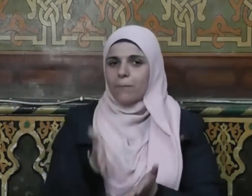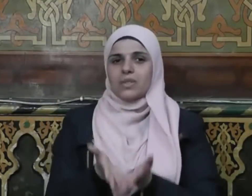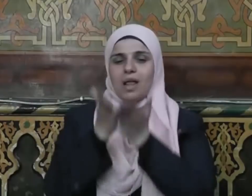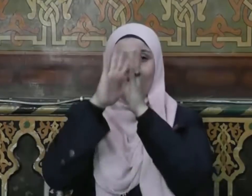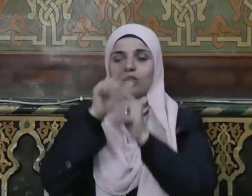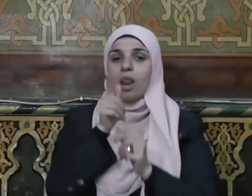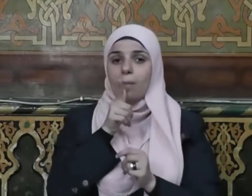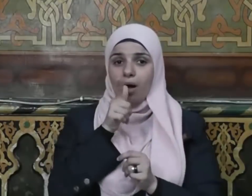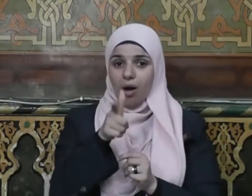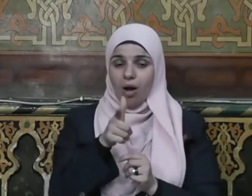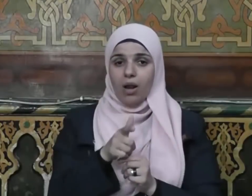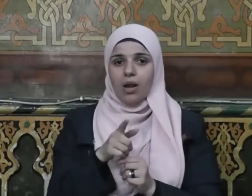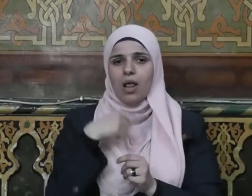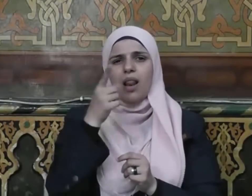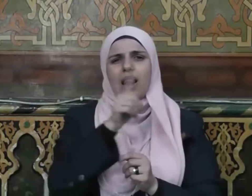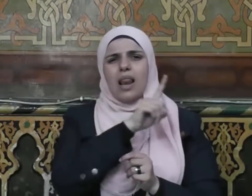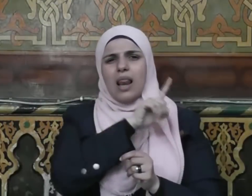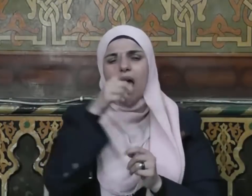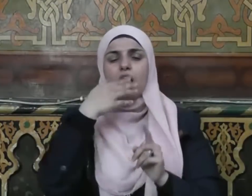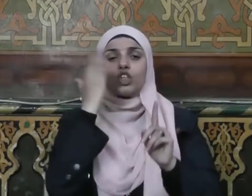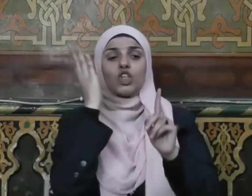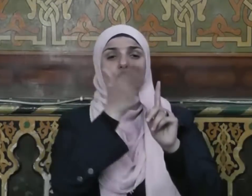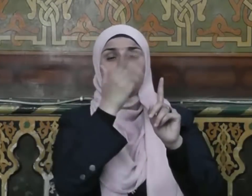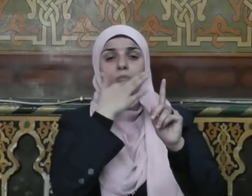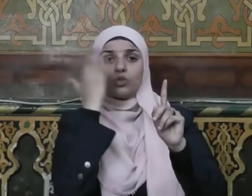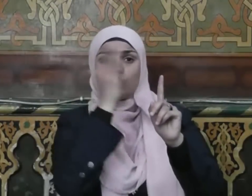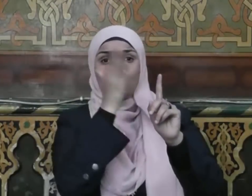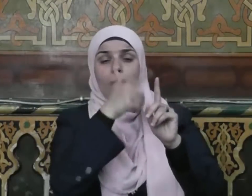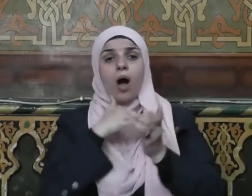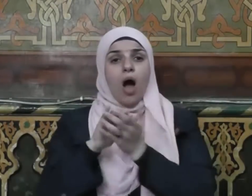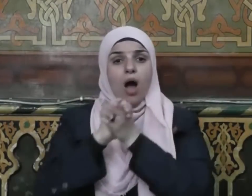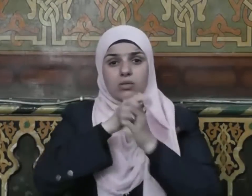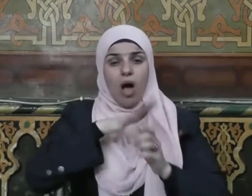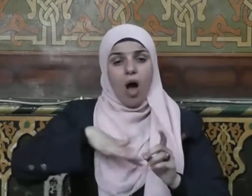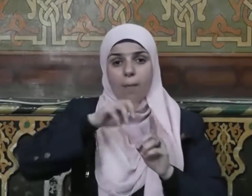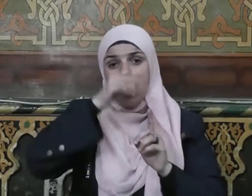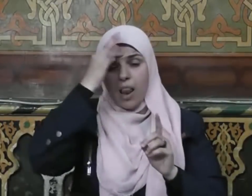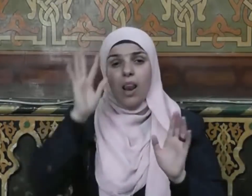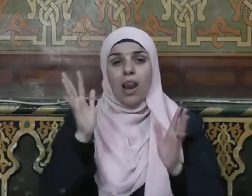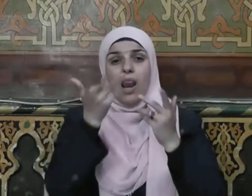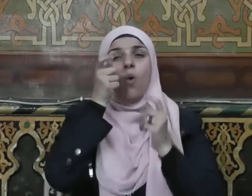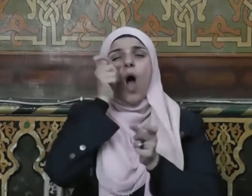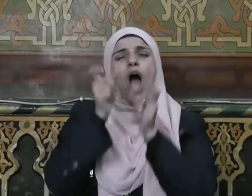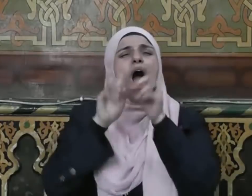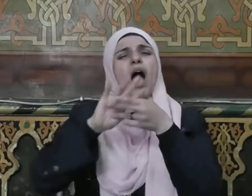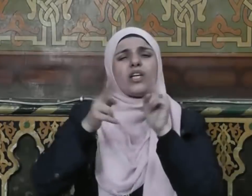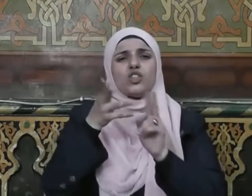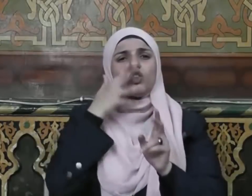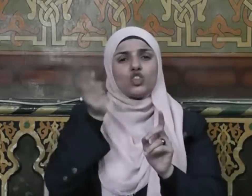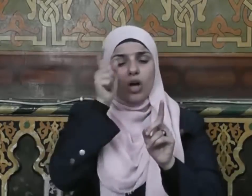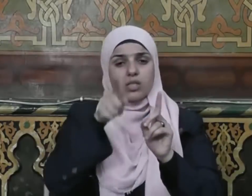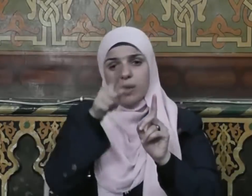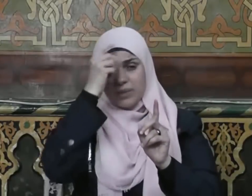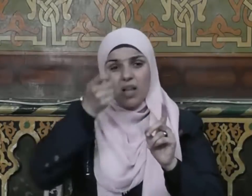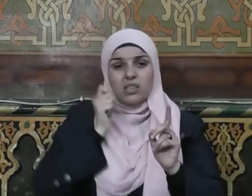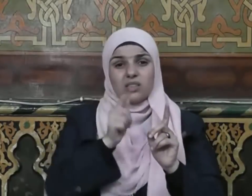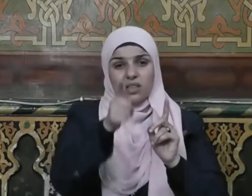عليه وسلم لا تسبوا أصحابي فلو أن أحدكم أنفق مثل أحد